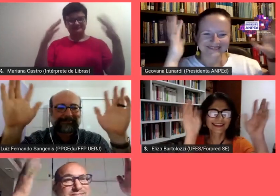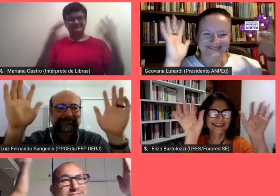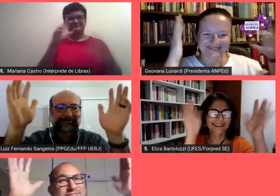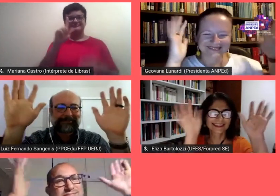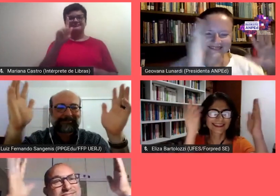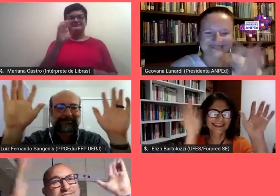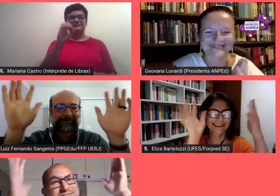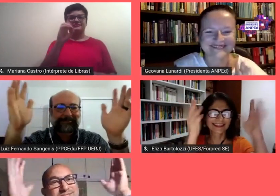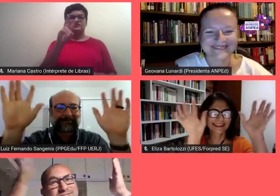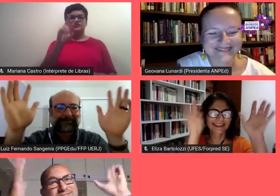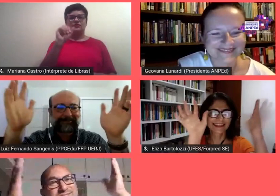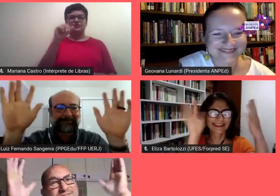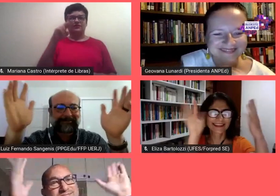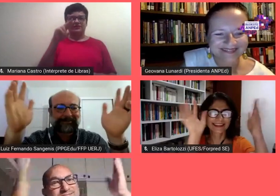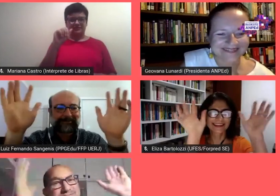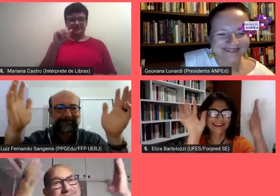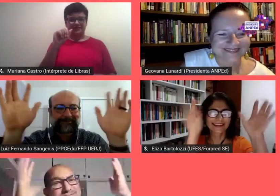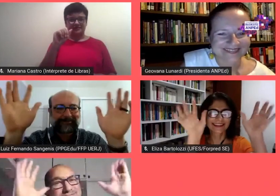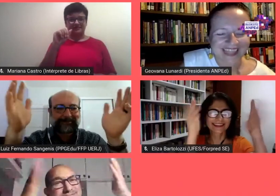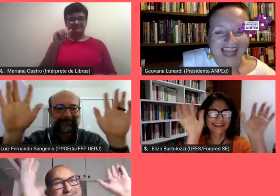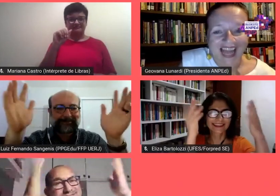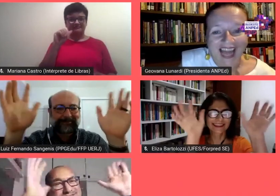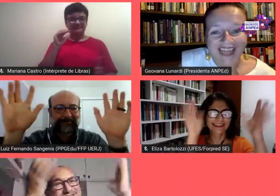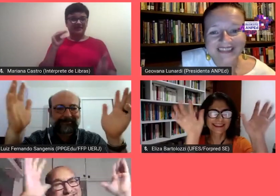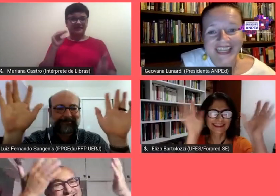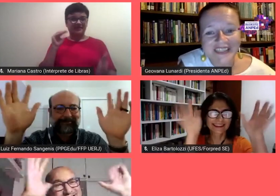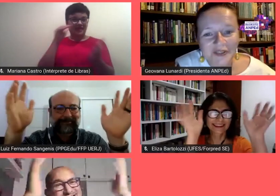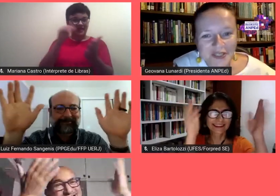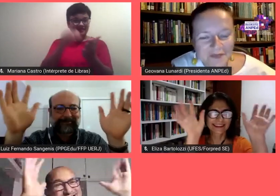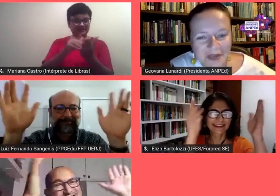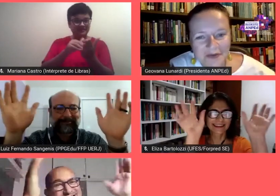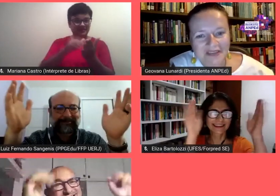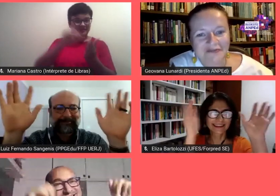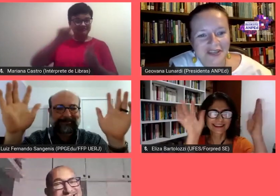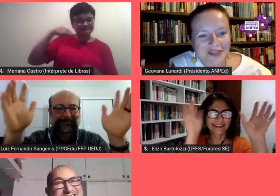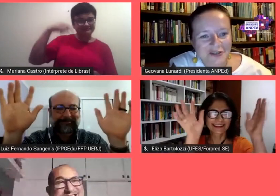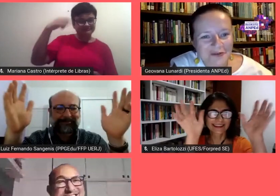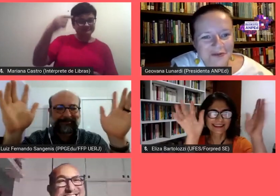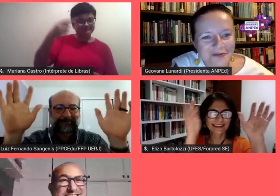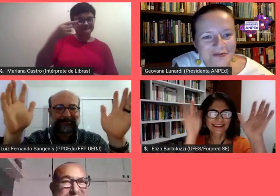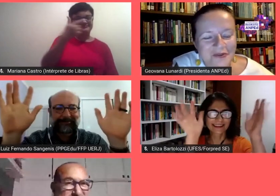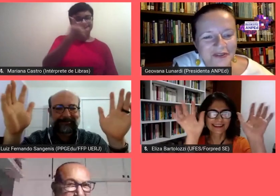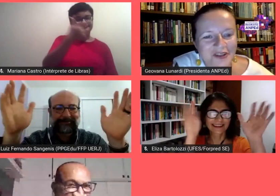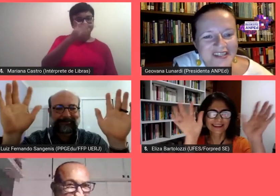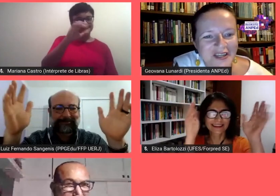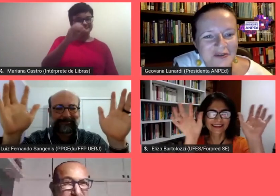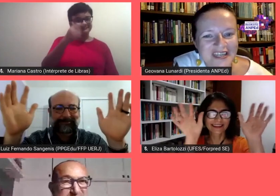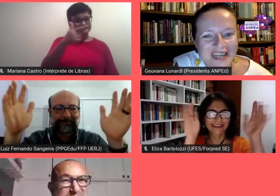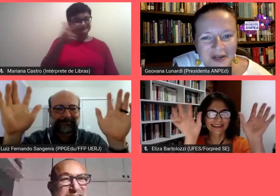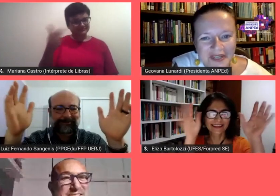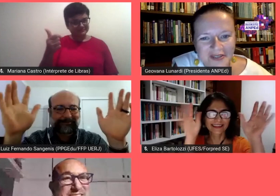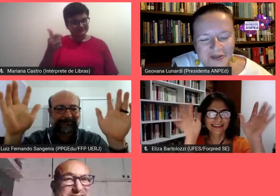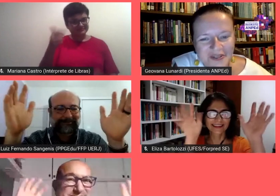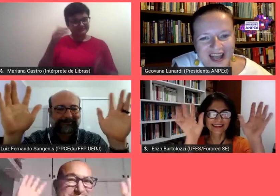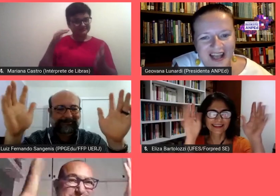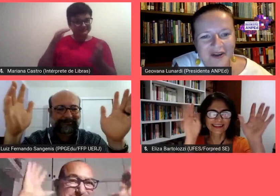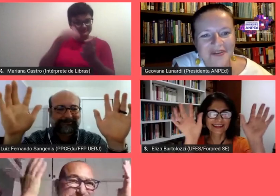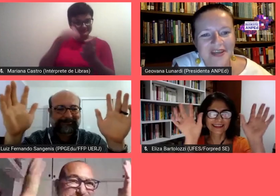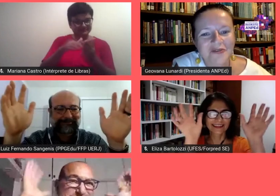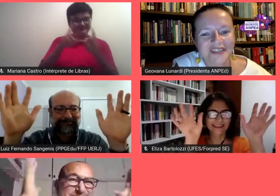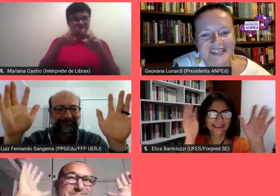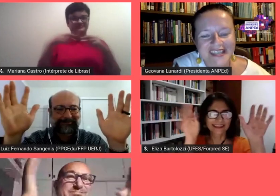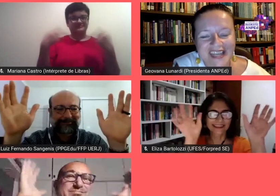até até 2021 com a nossa reunião